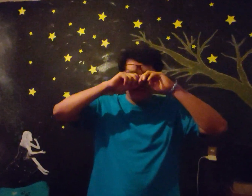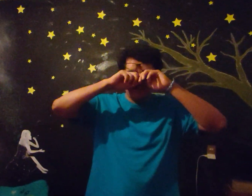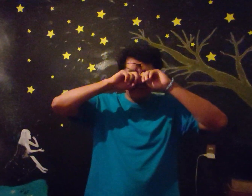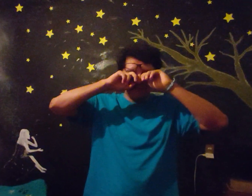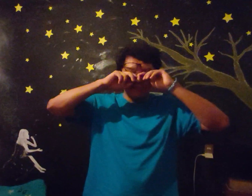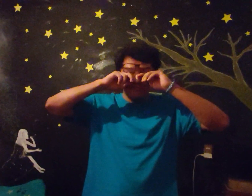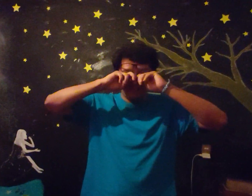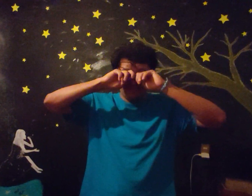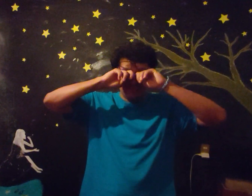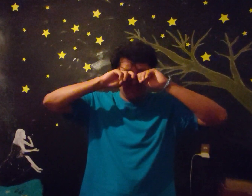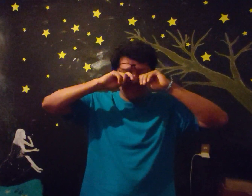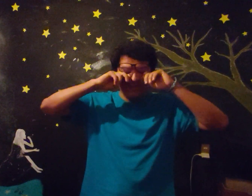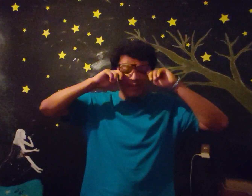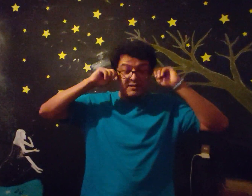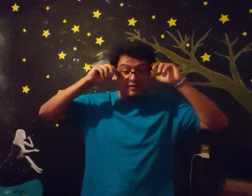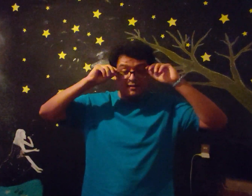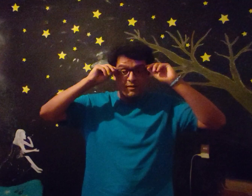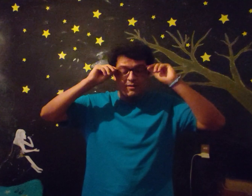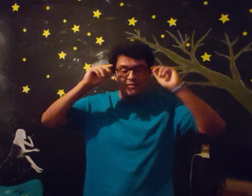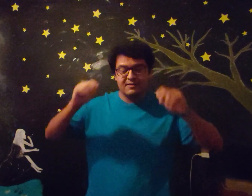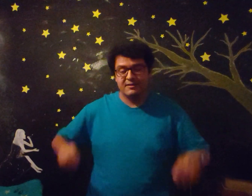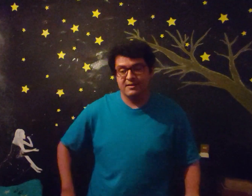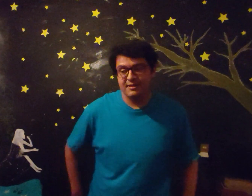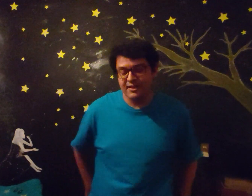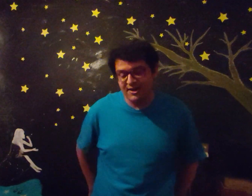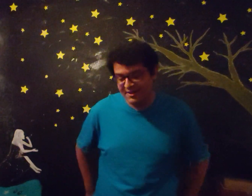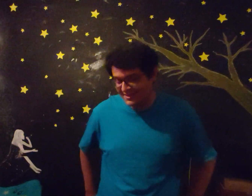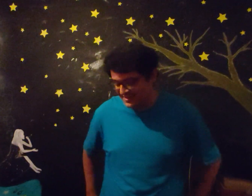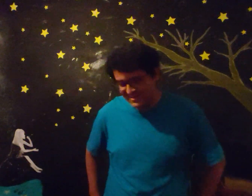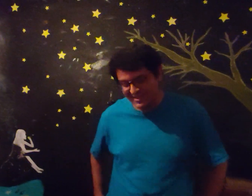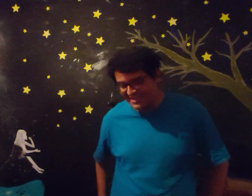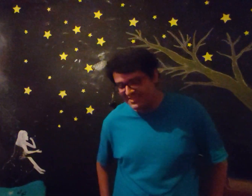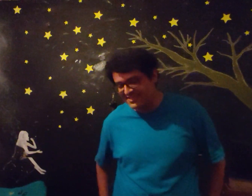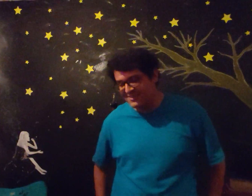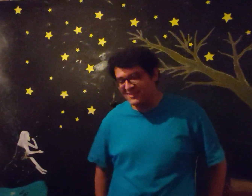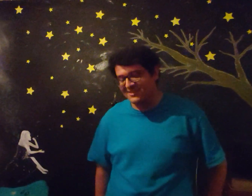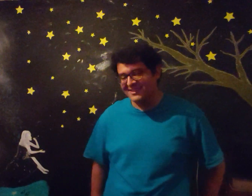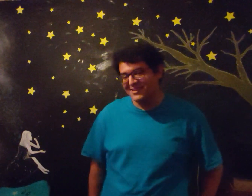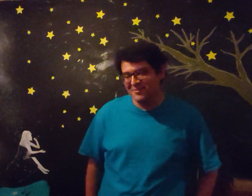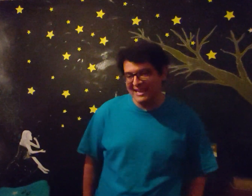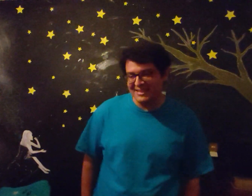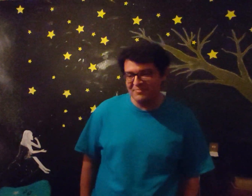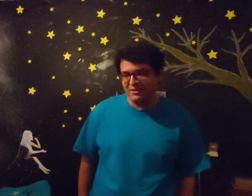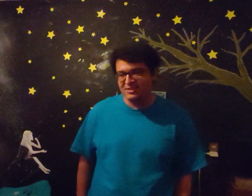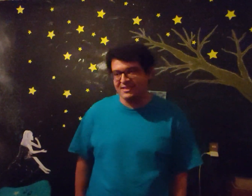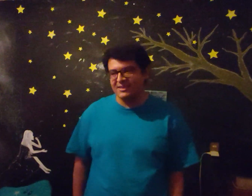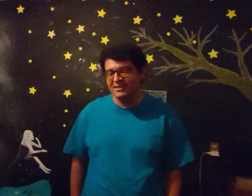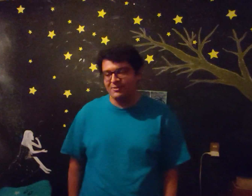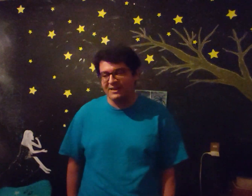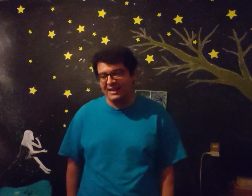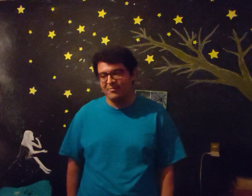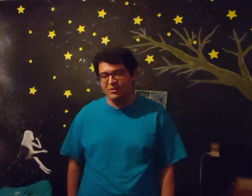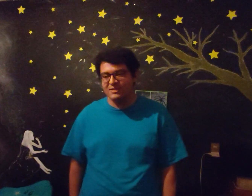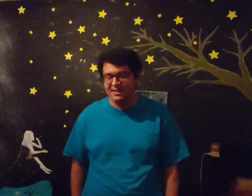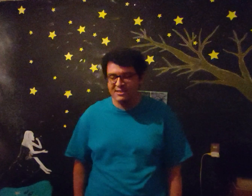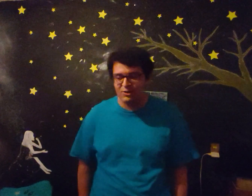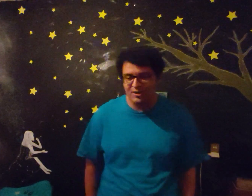a ser speedrunner en Minecraft? No No es chido No me late Pero sí Una a lo mejor serie solo